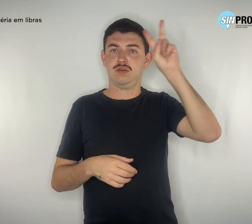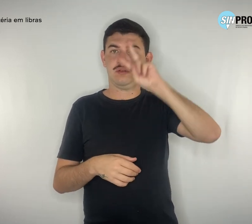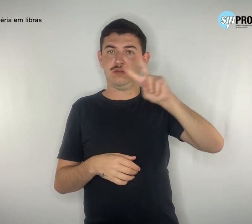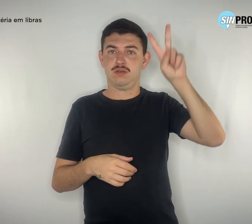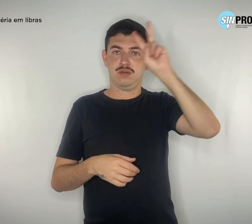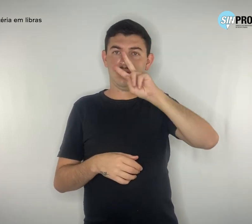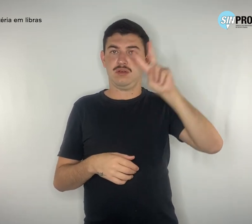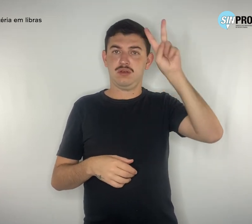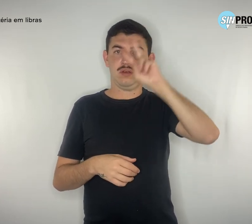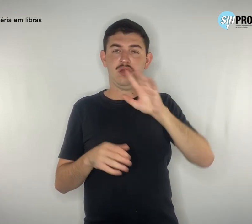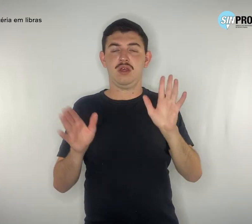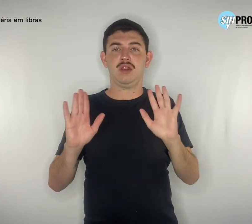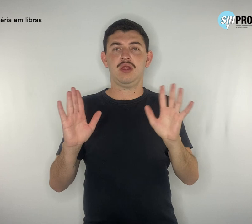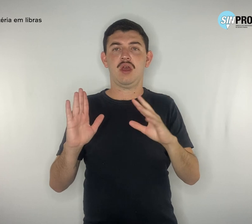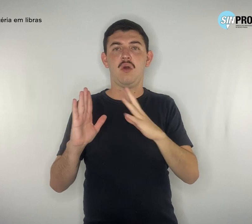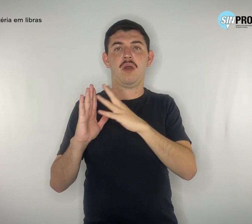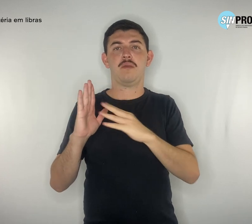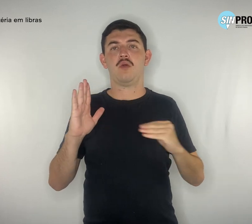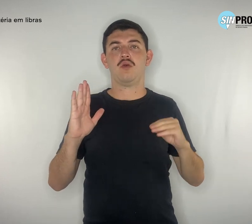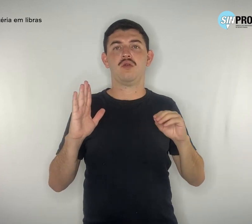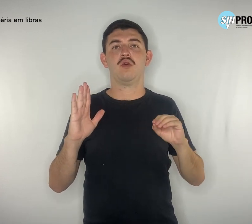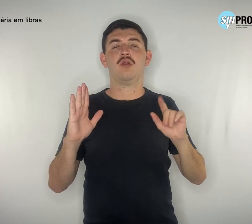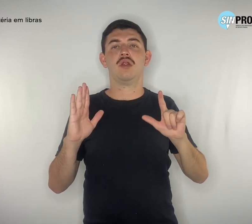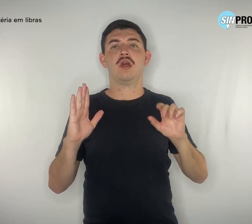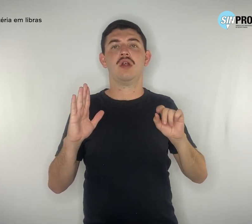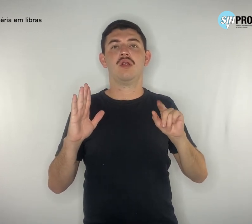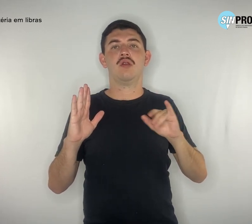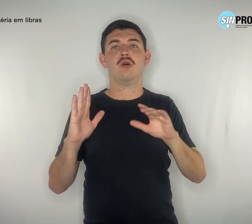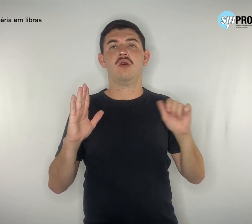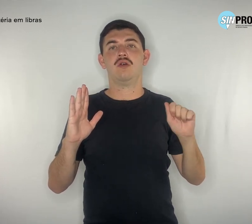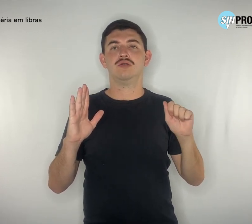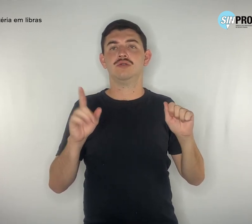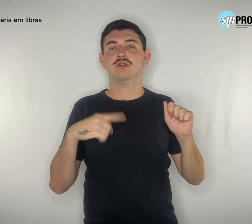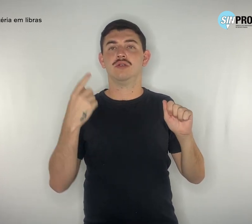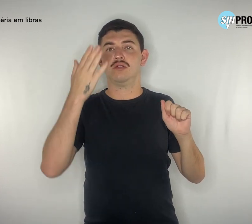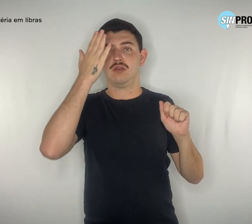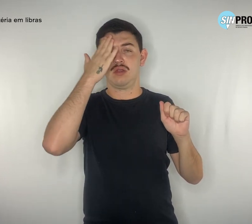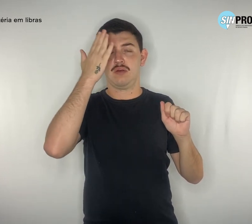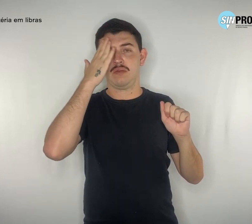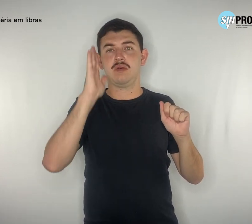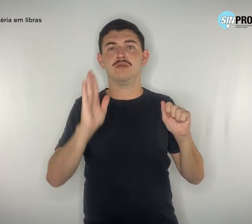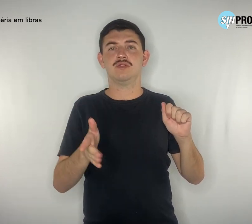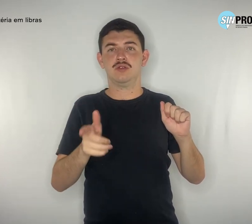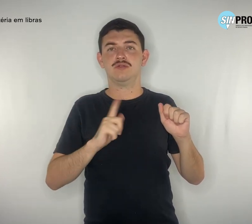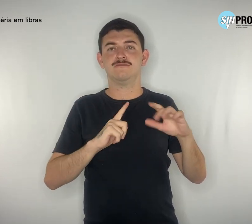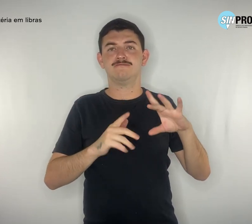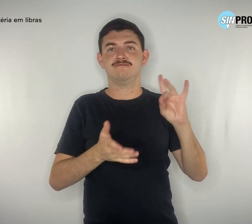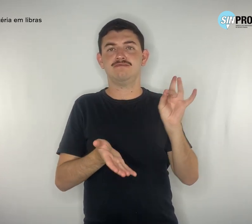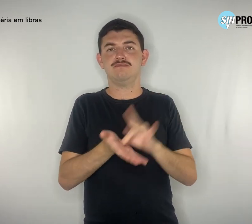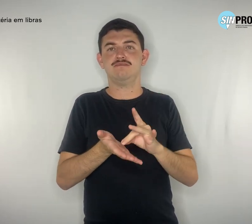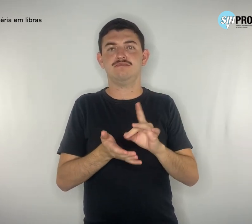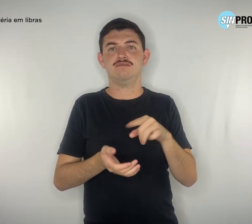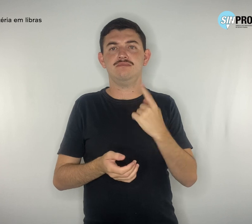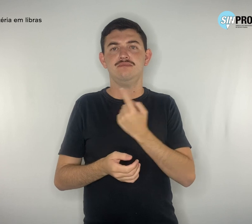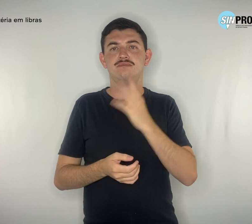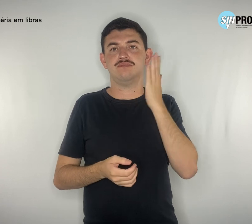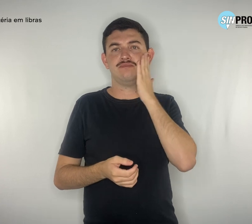reprodutores da lógica que já estava instalada aí. Isso teve um preço. Foi um